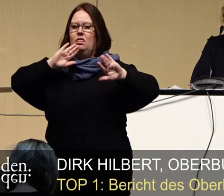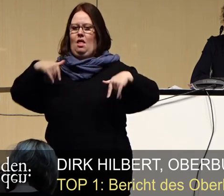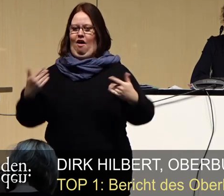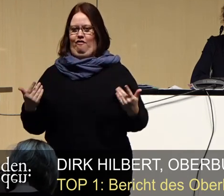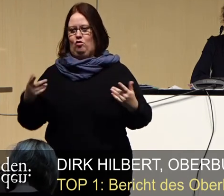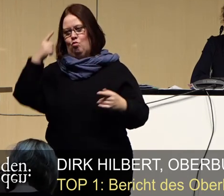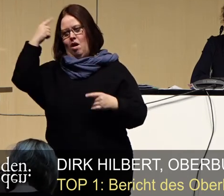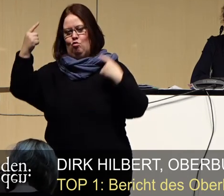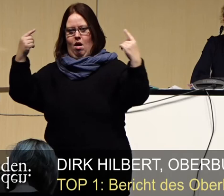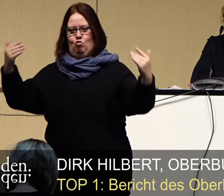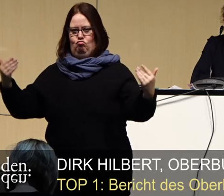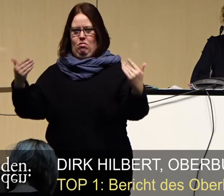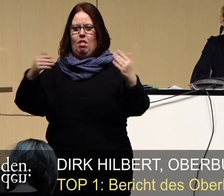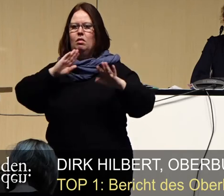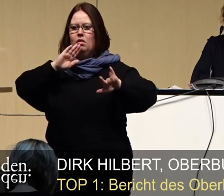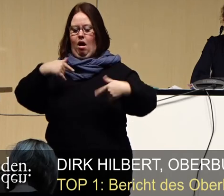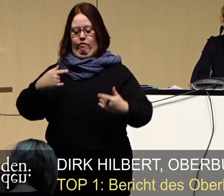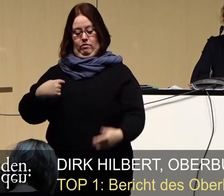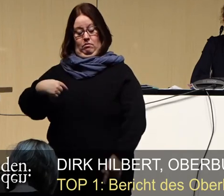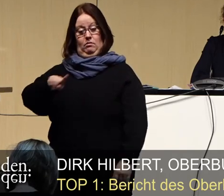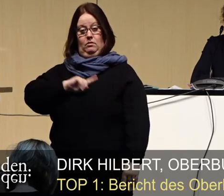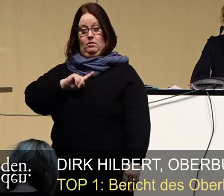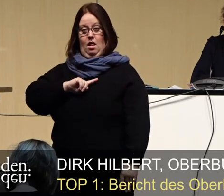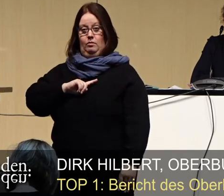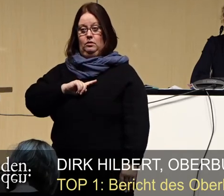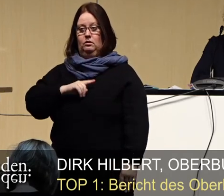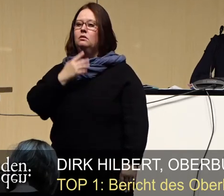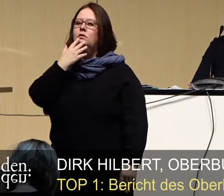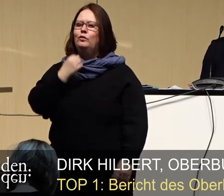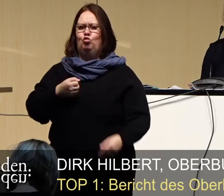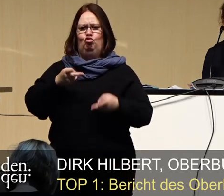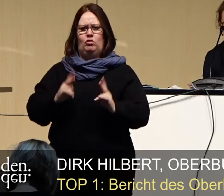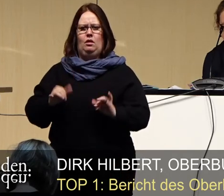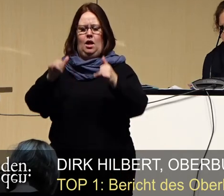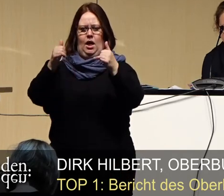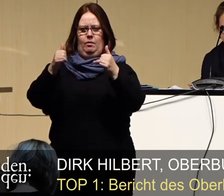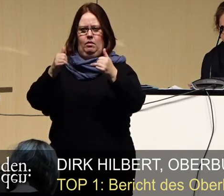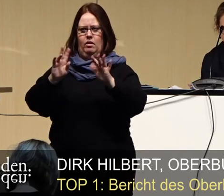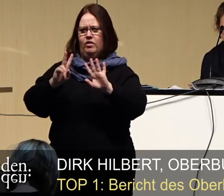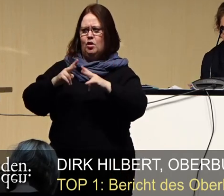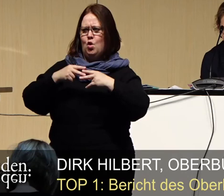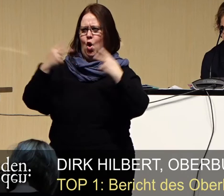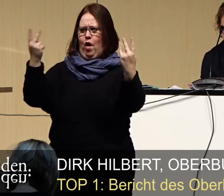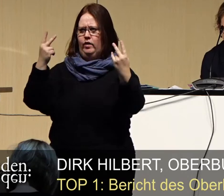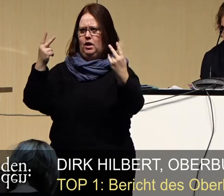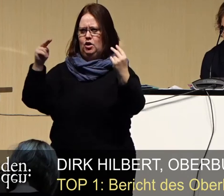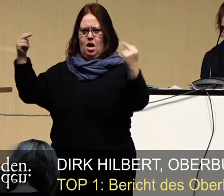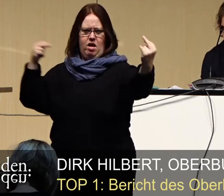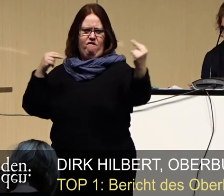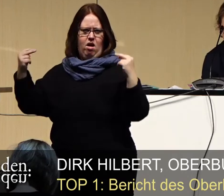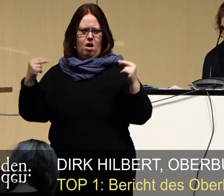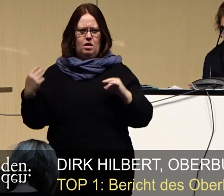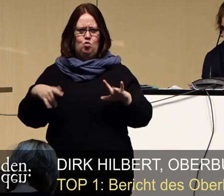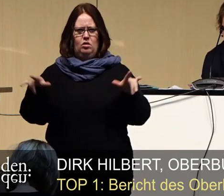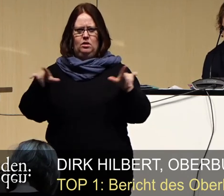Ich, der Gilbert, will in einer Stadt leben, die in der öffentlichen Wahrnehmung und im